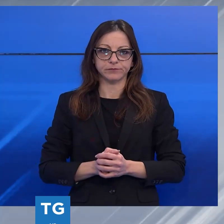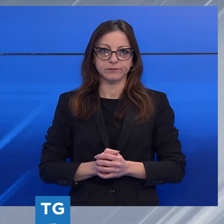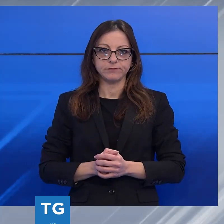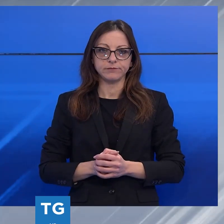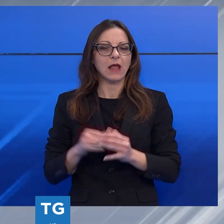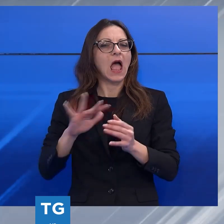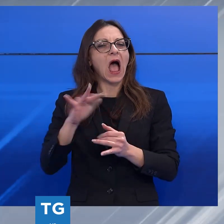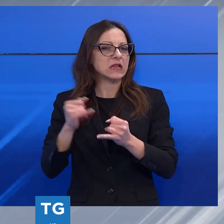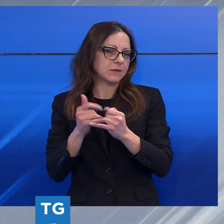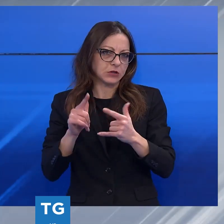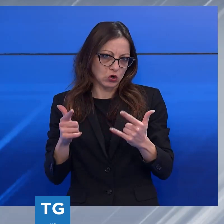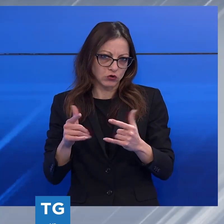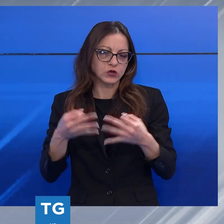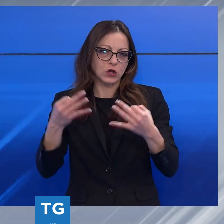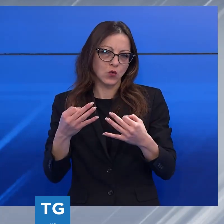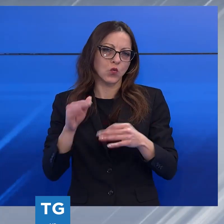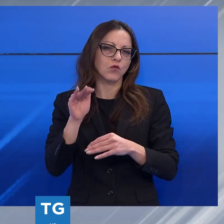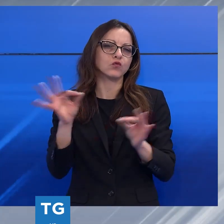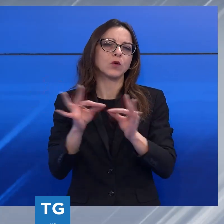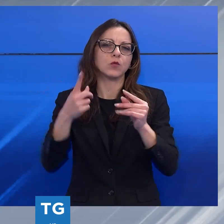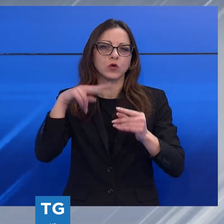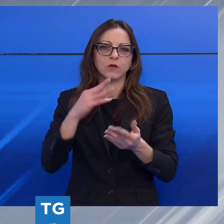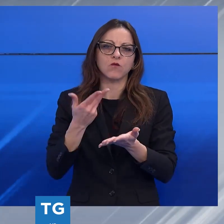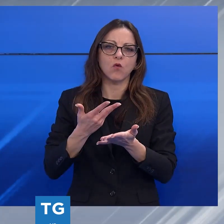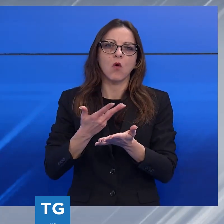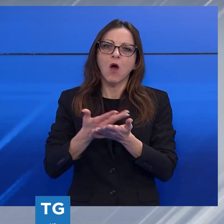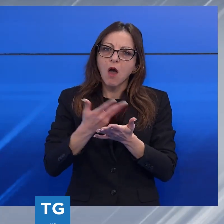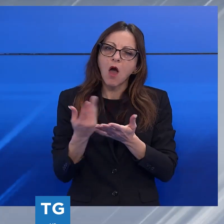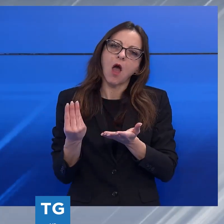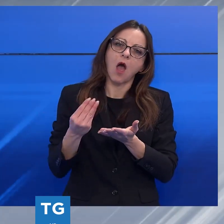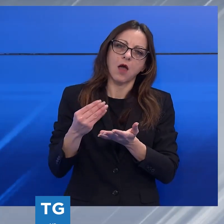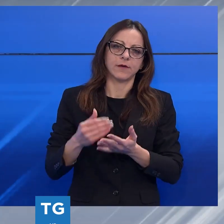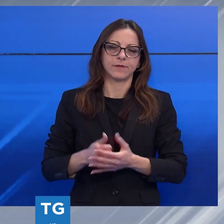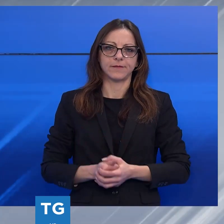dettagli che vi daremo sicuramente nelle prossime edizioni del TG Noi.